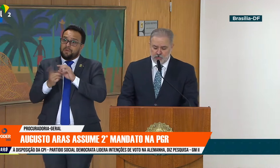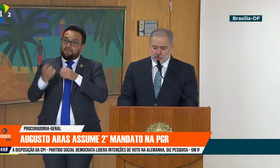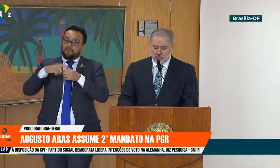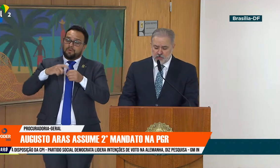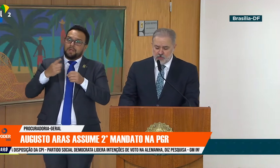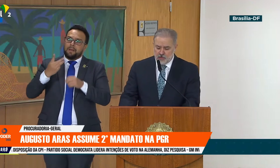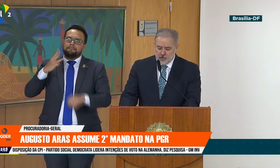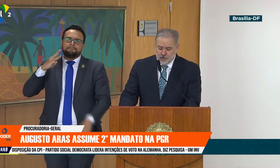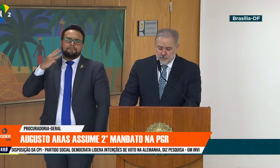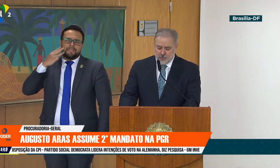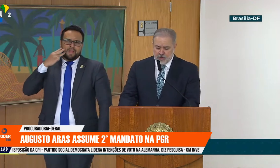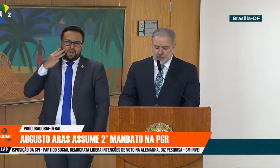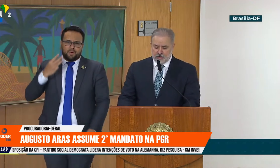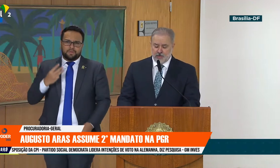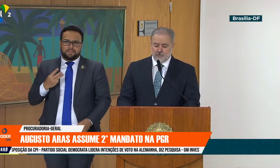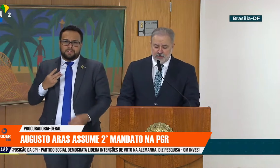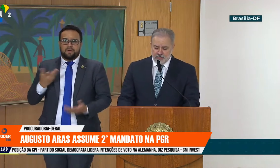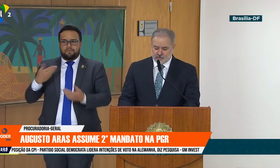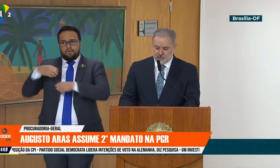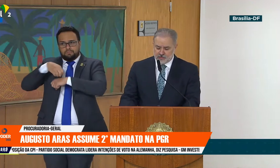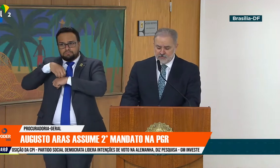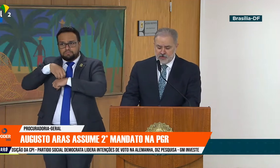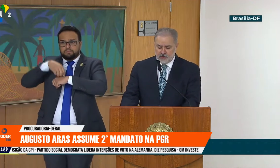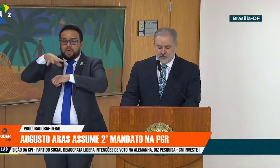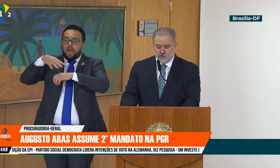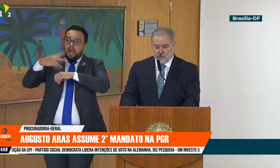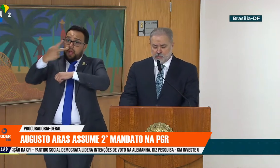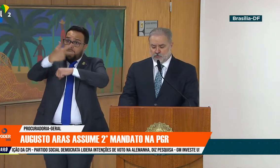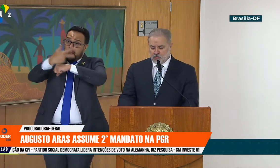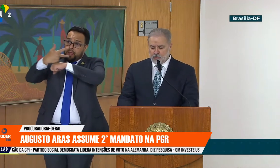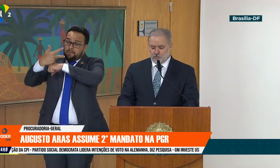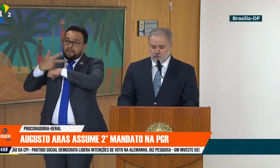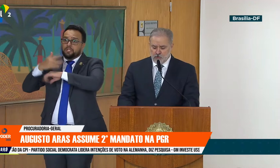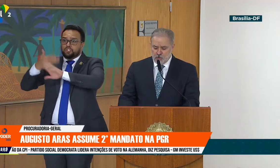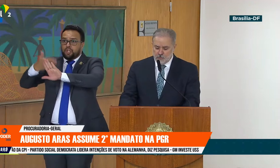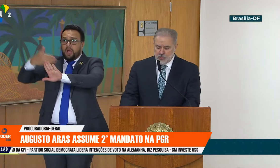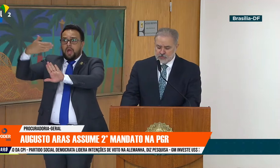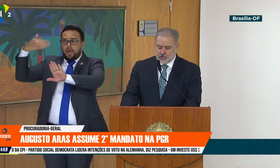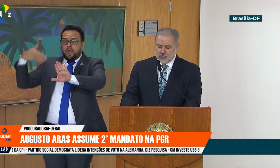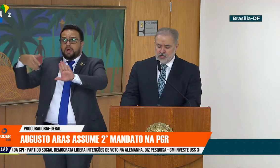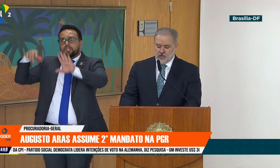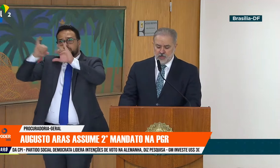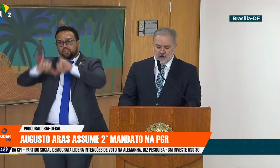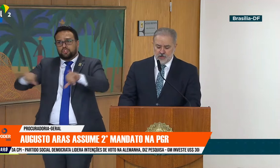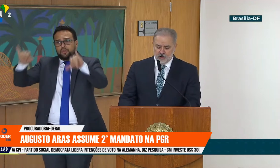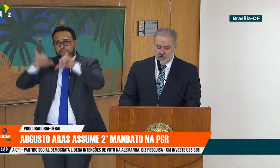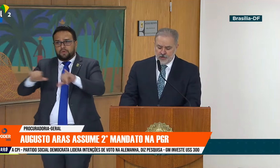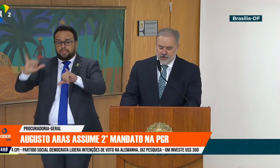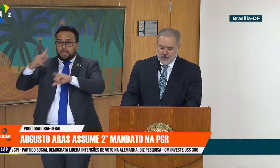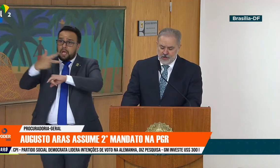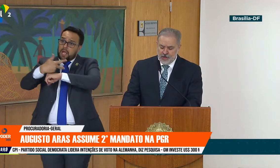que deixo aqui para que a imprensa, que já vem divulgando ao tempo, possa